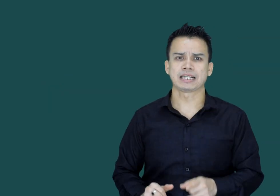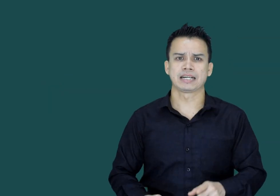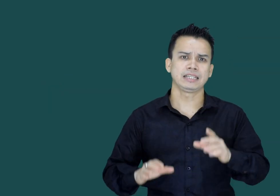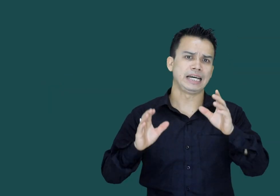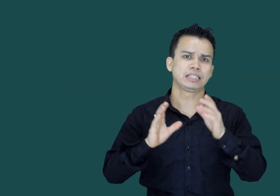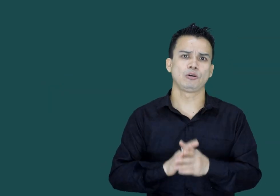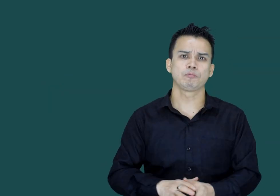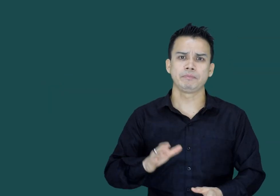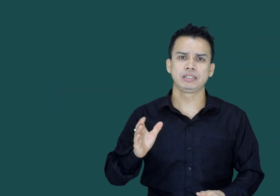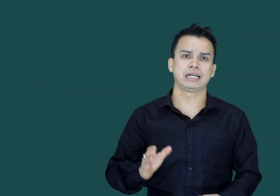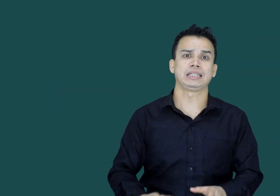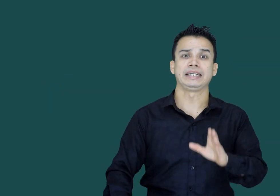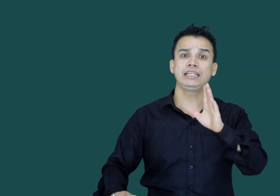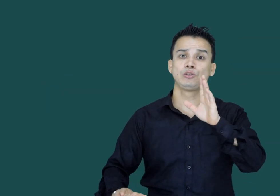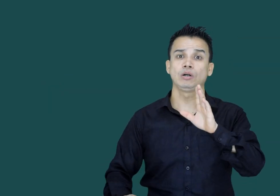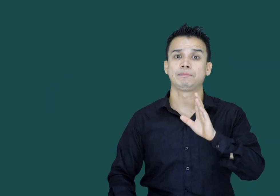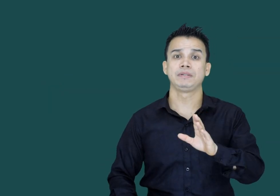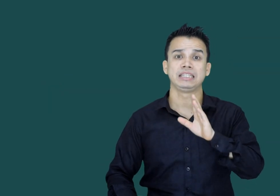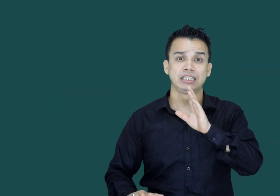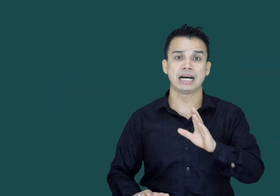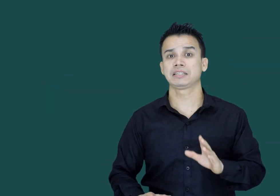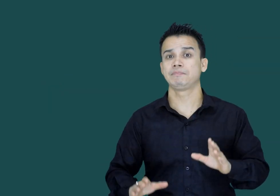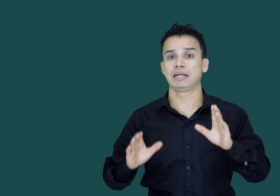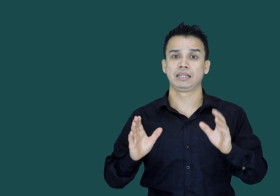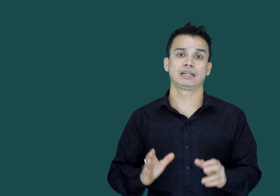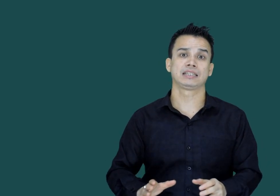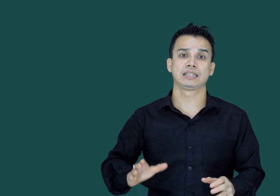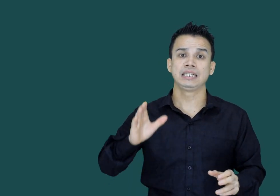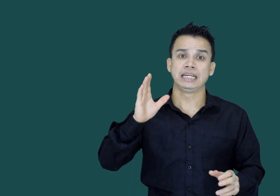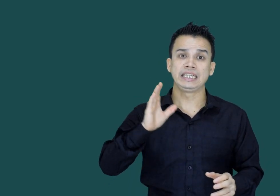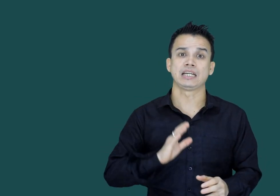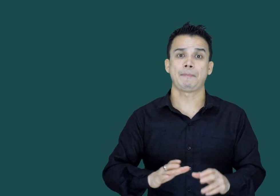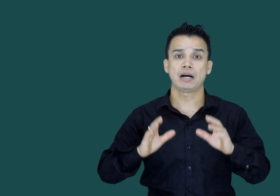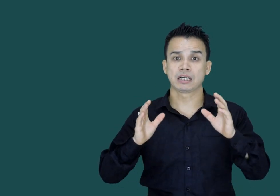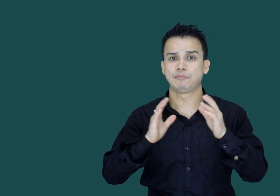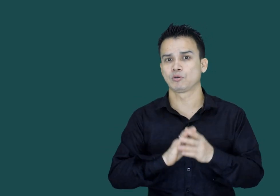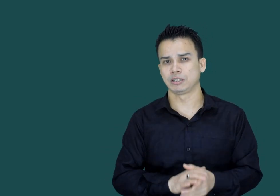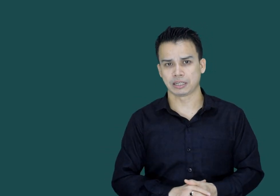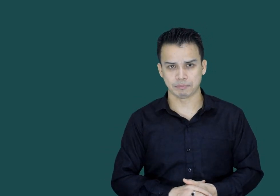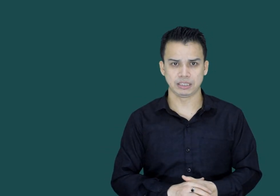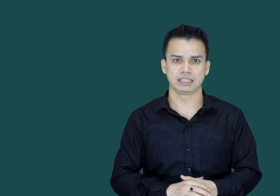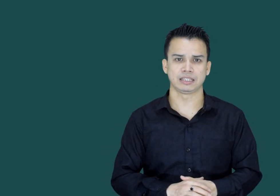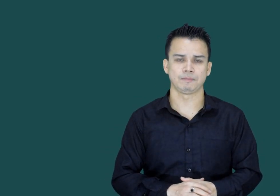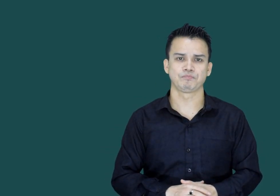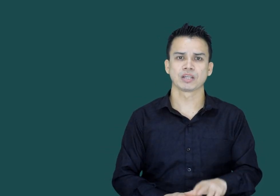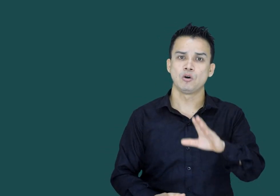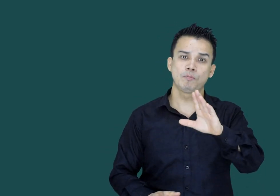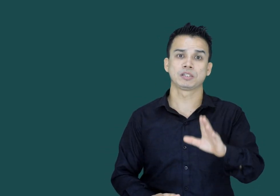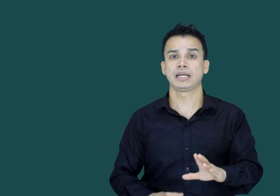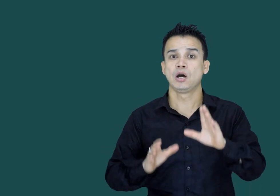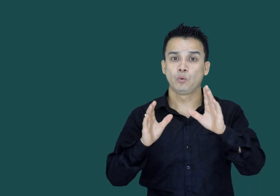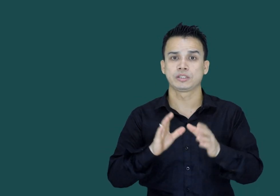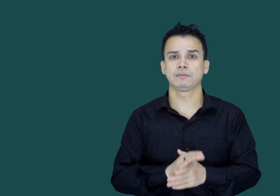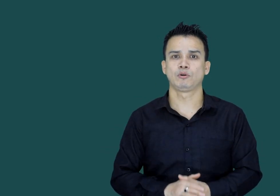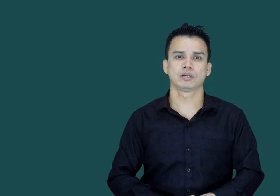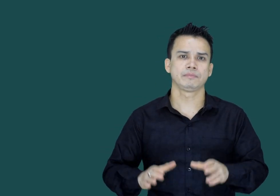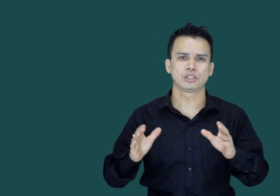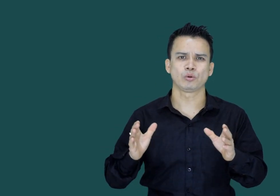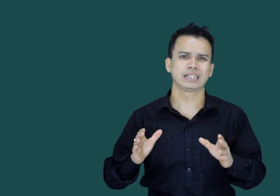کارن ایسے لوگ بھی مل جاتے ہیں جو اپنی جان کی بازی لگا کر ان ناپاک کاموں کو انجام بھی دیتے ہیں اوپر سے ویسٹن بورڈرن میں سورنگ